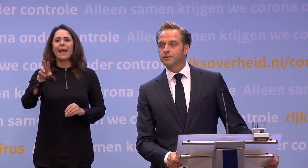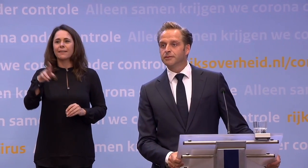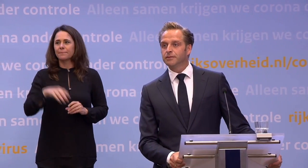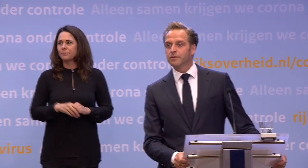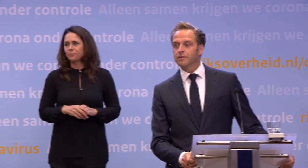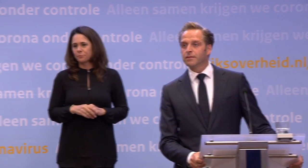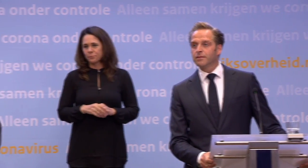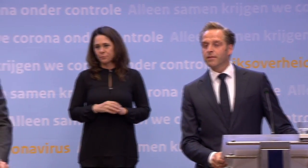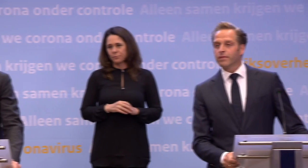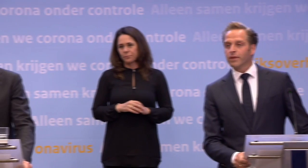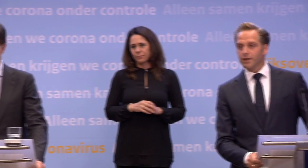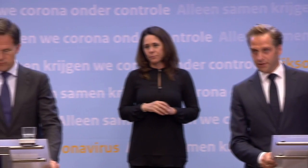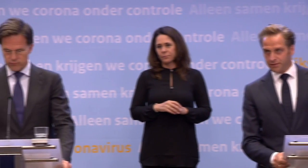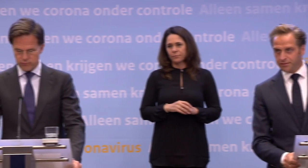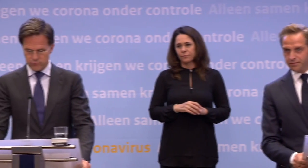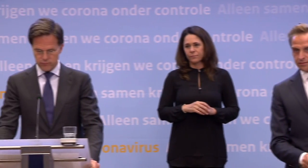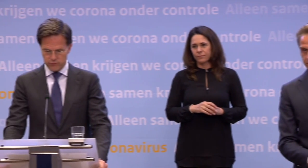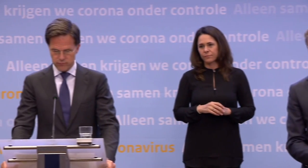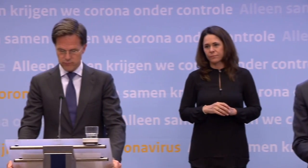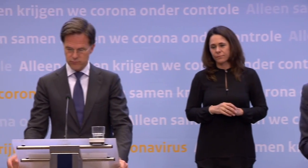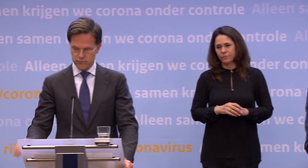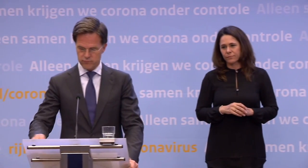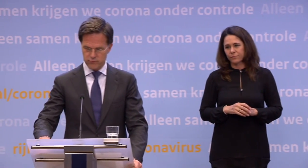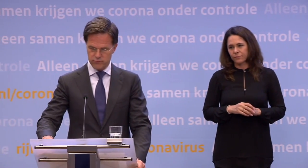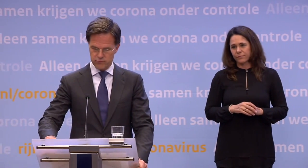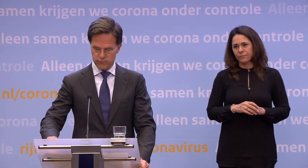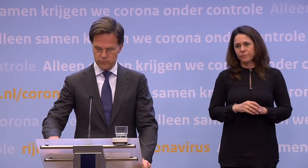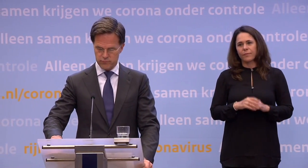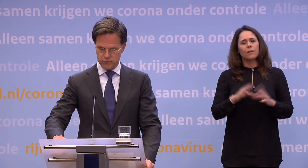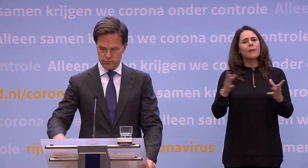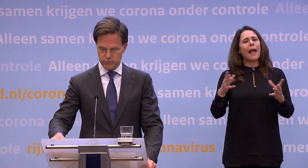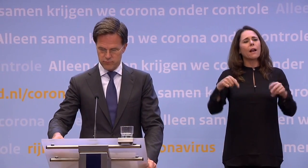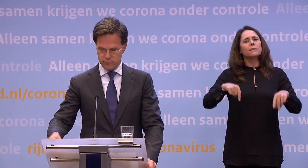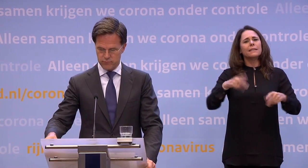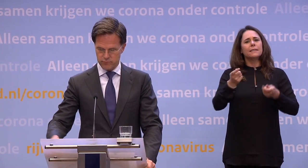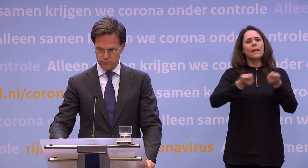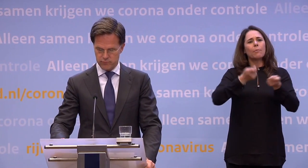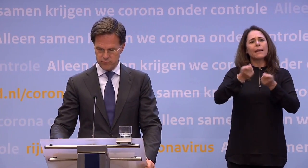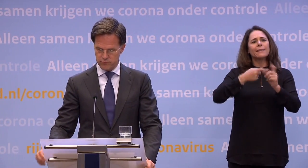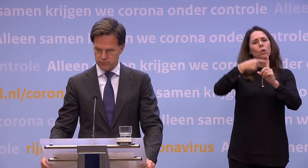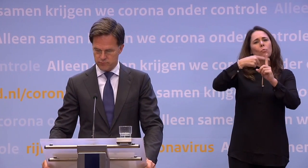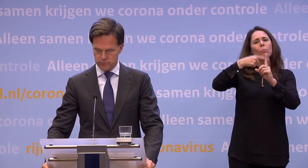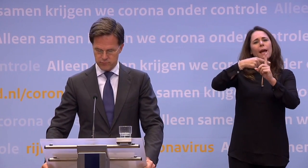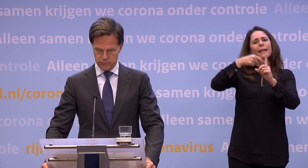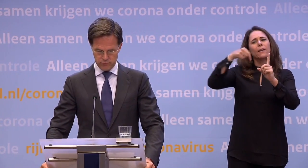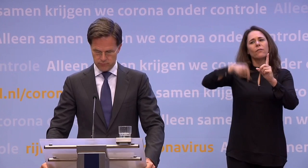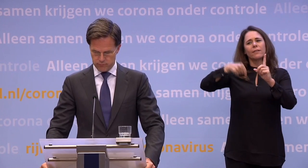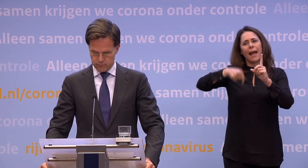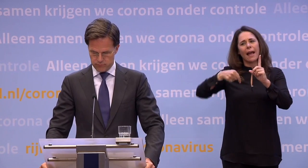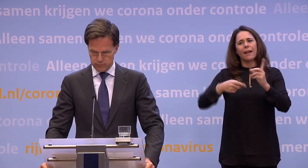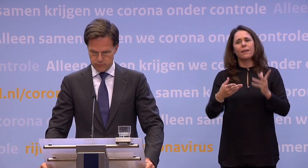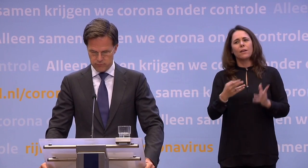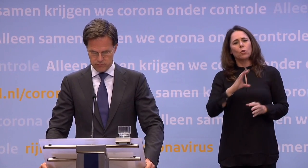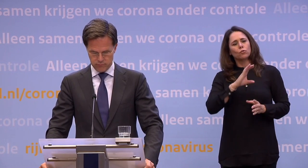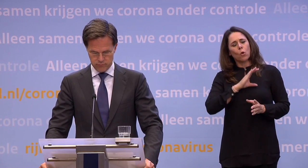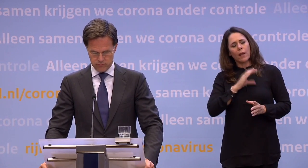Rutte, in uw eigen kabinet gepubliceerde peiling van vandaag... ...blijkt dus dat inderdaad wat de collega zal zeggen... ...dat de steun voor